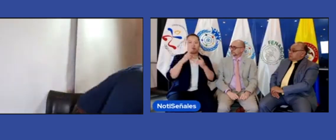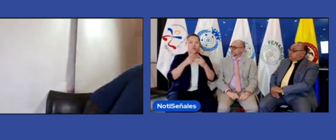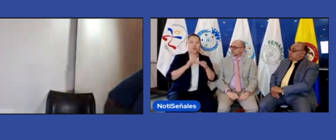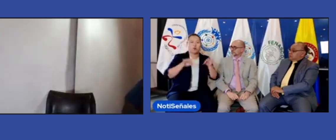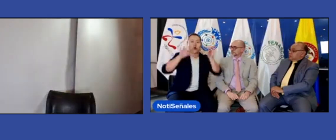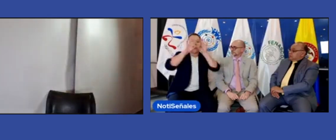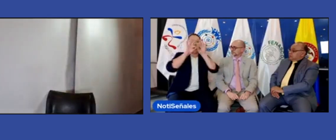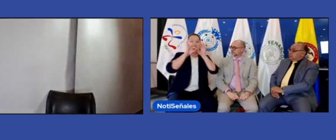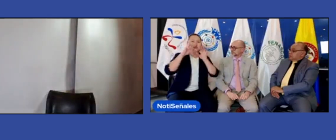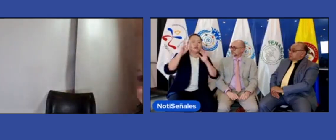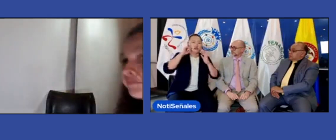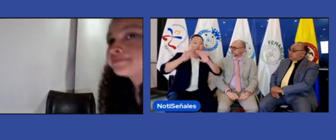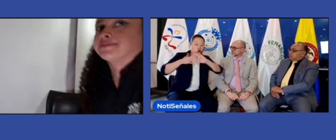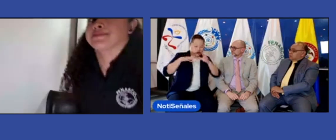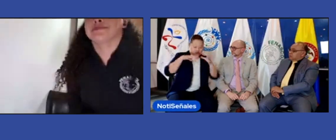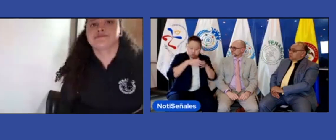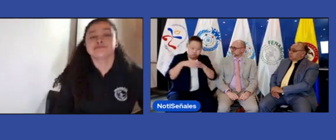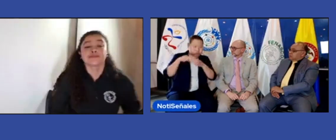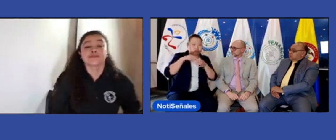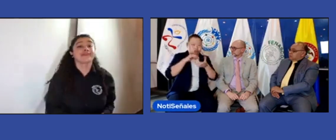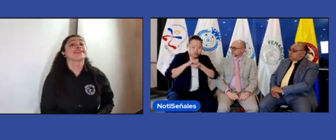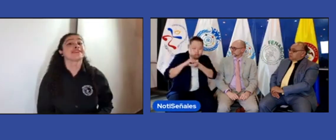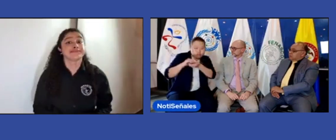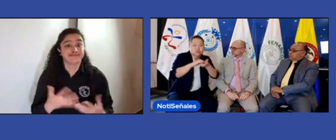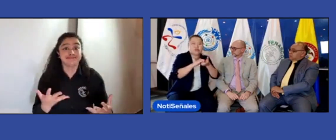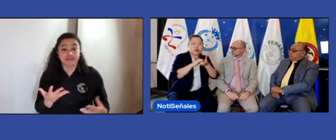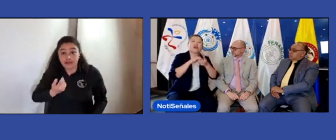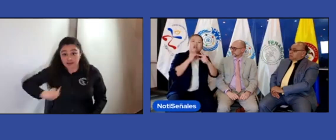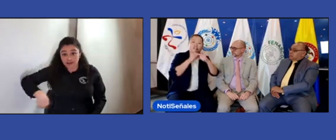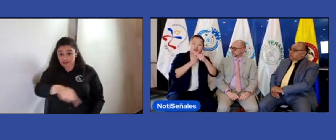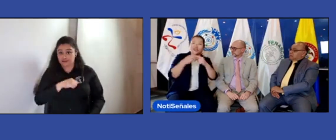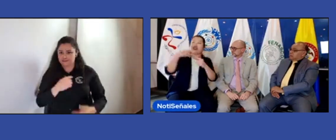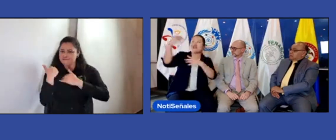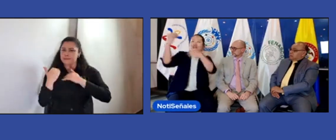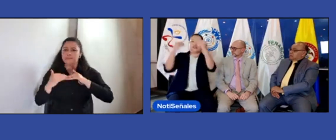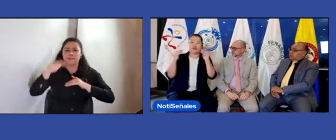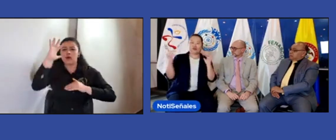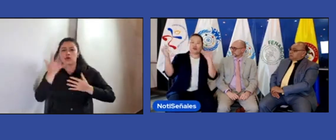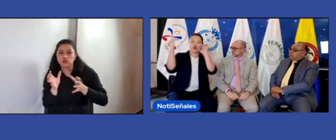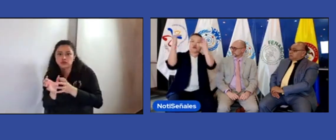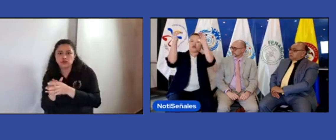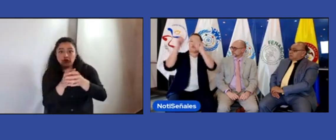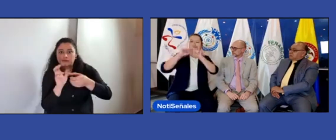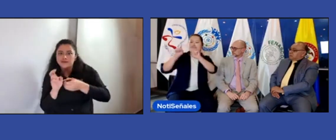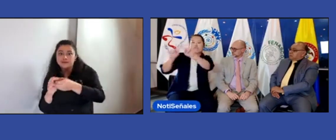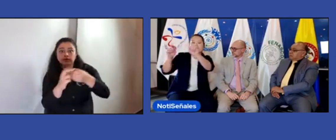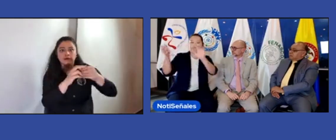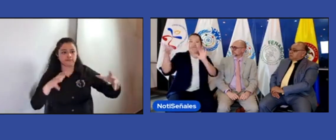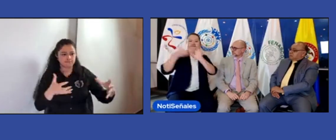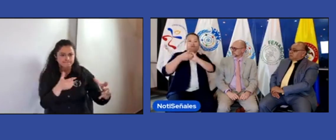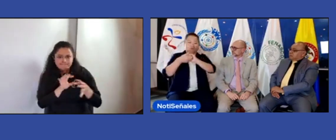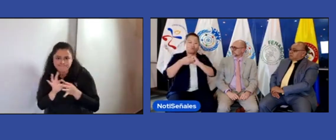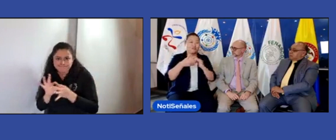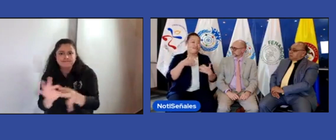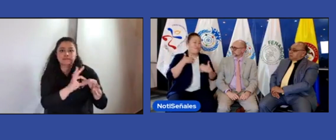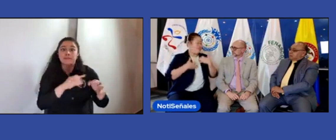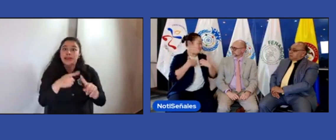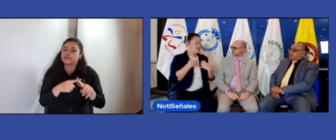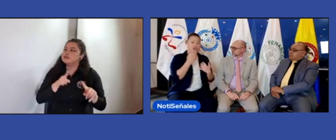Sí, nosotros como jóvenes buscamos efectivamente el asociacionismo entre personas sordas y llevar este movimiento a otro